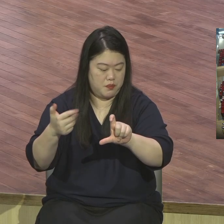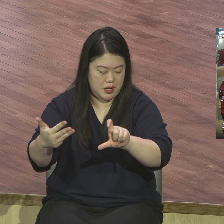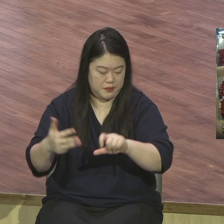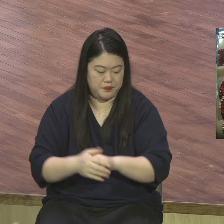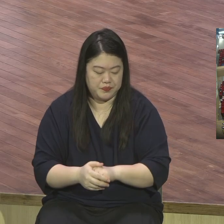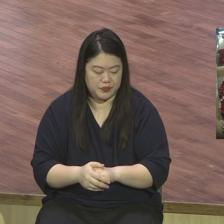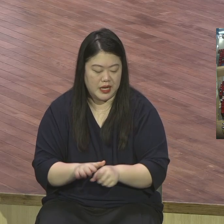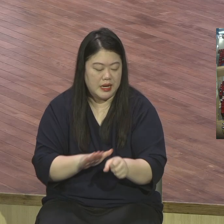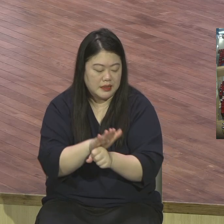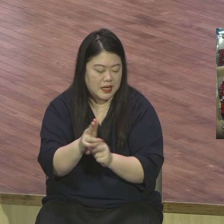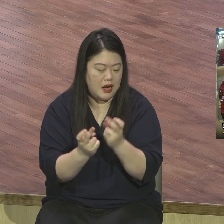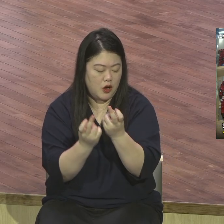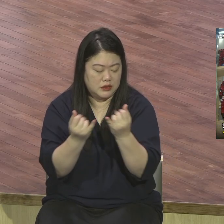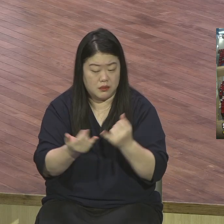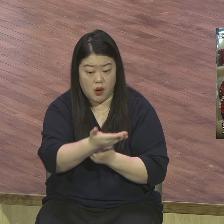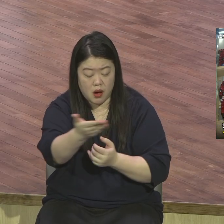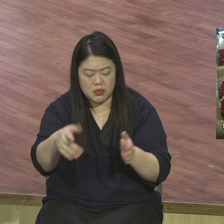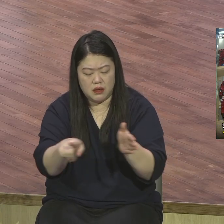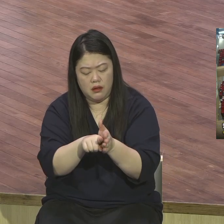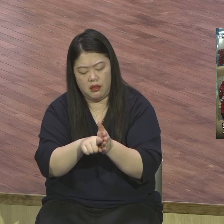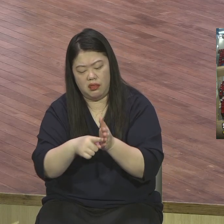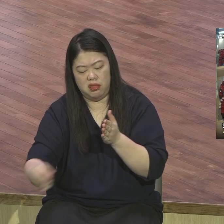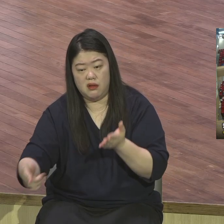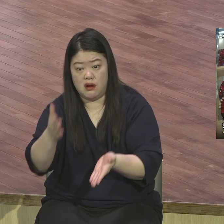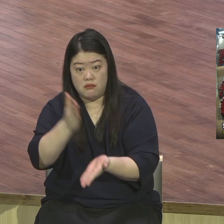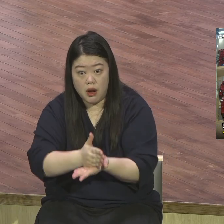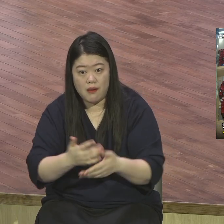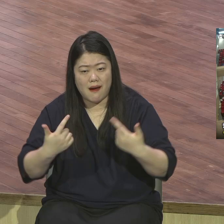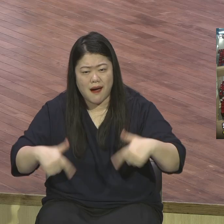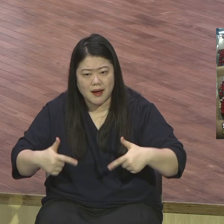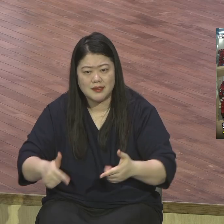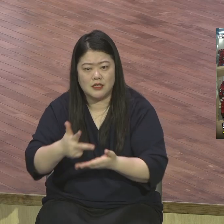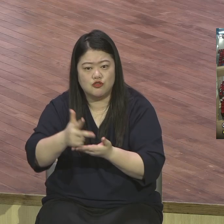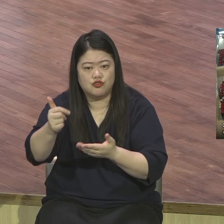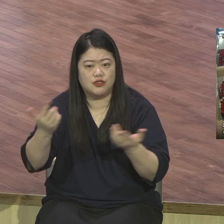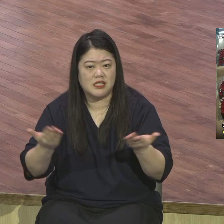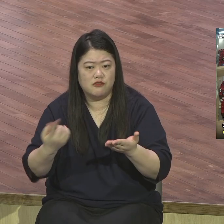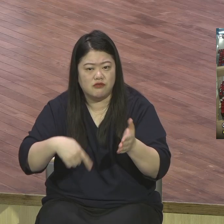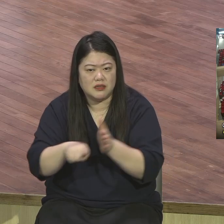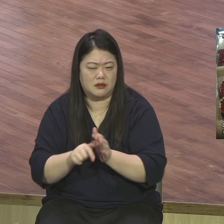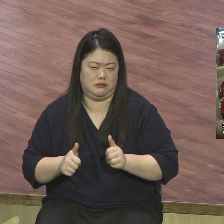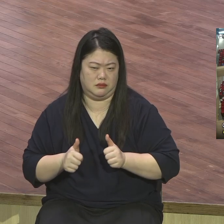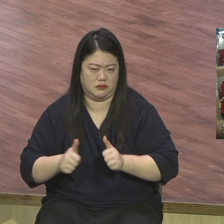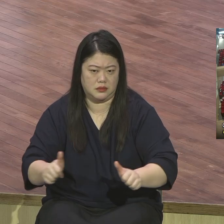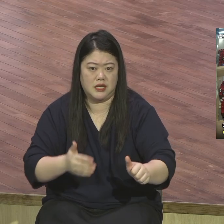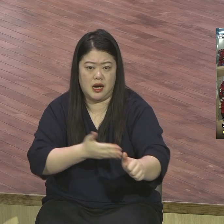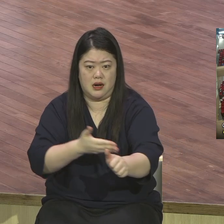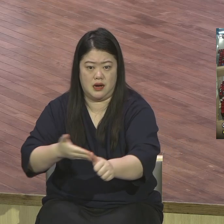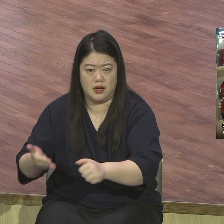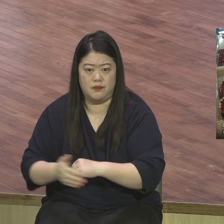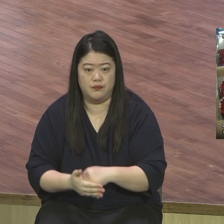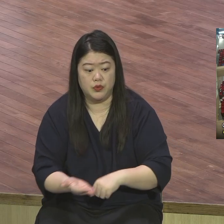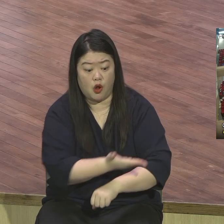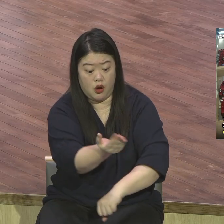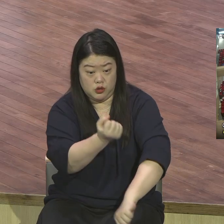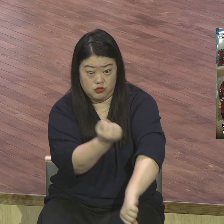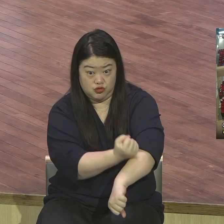견실하며 흔들리지 말고 항상 주위를 턱 힘쓰는 자들이더라 이는 너희 수고가 주 안에서 헛되지 않은 줄